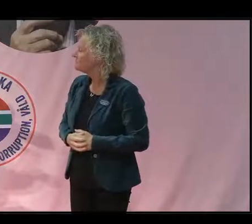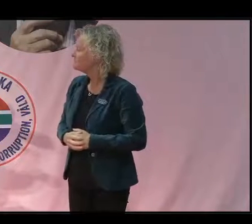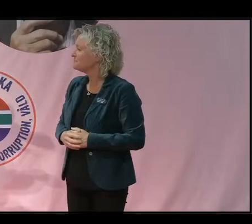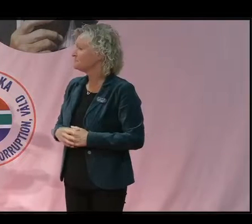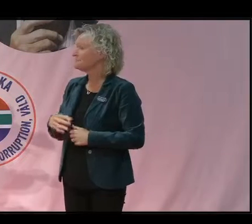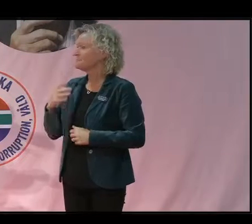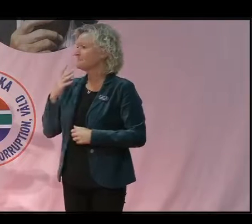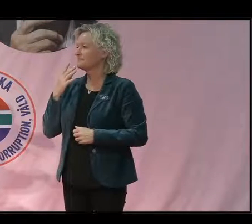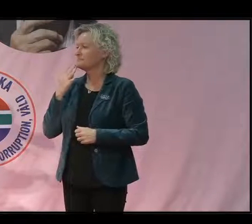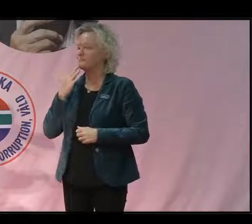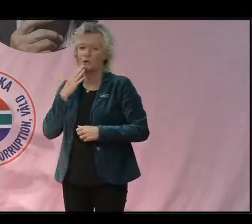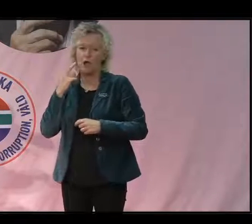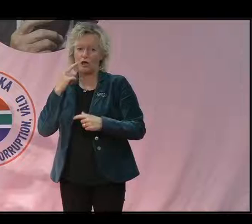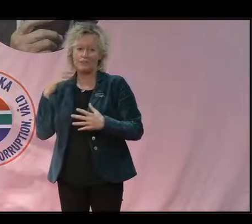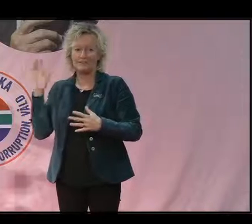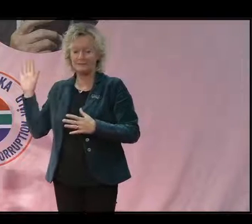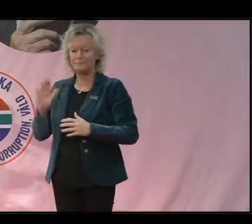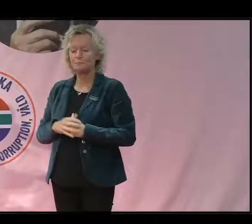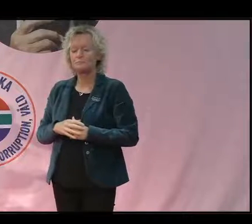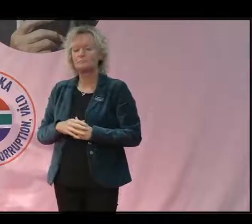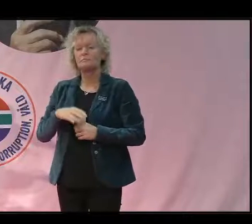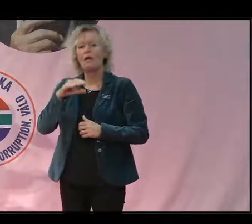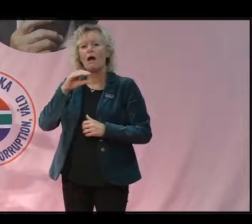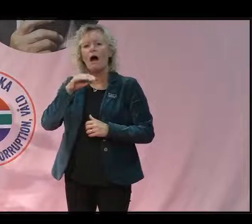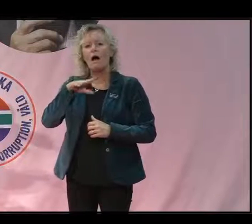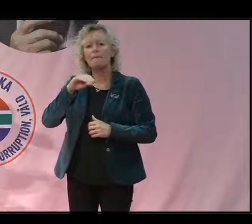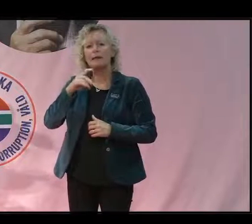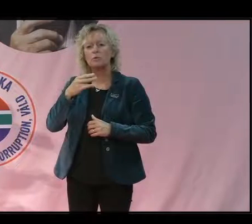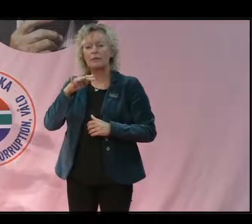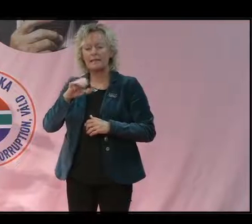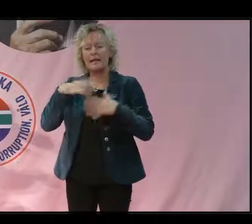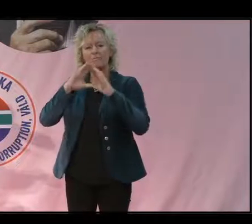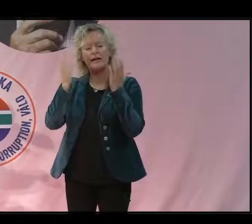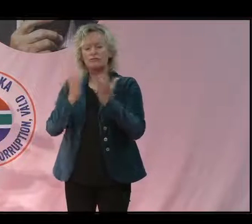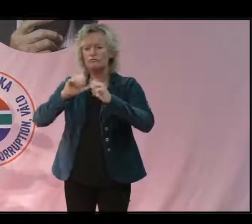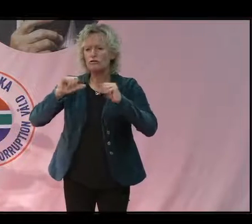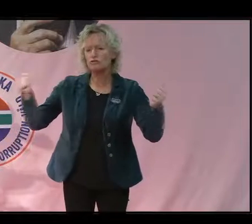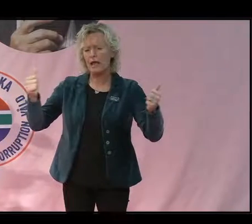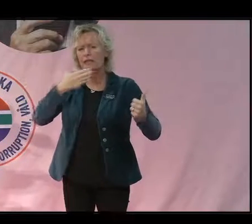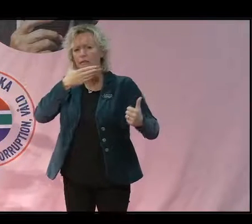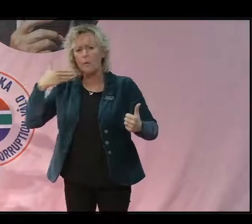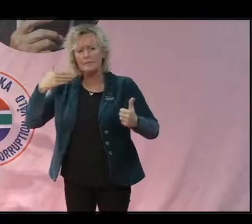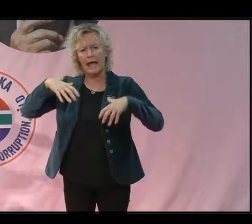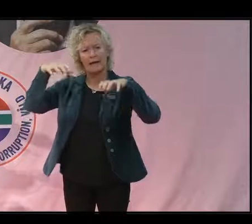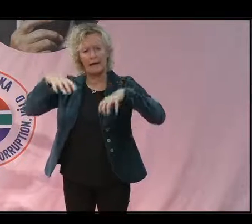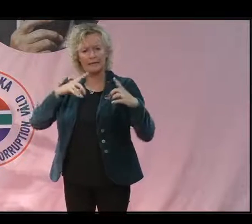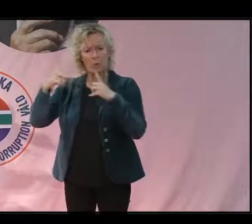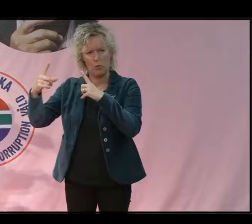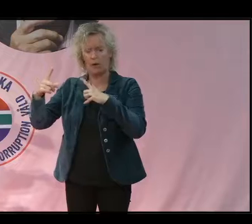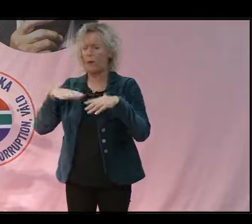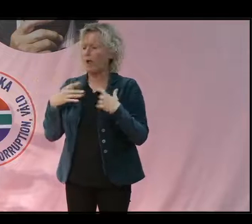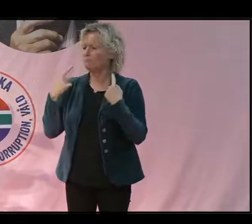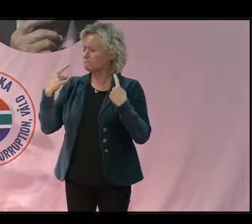Och som ni vet, Amazonas är ju världens största tropiska regnskog. Och har en helt unik roll för klimatet på både